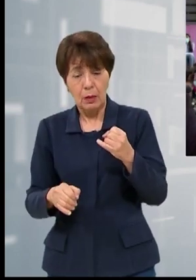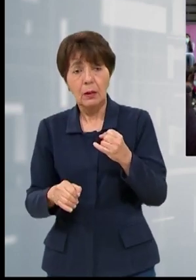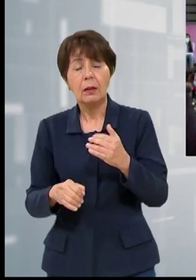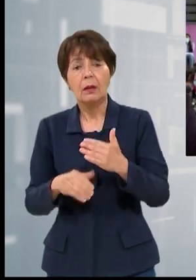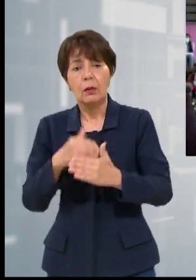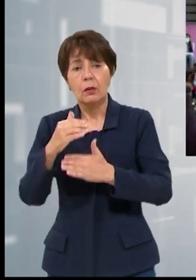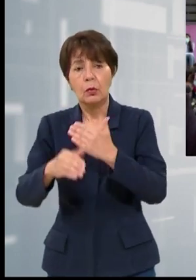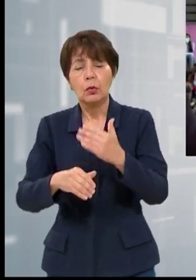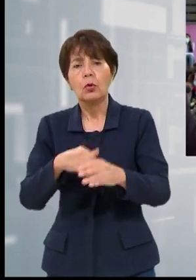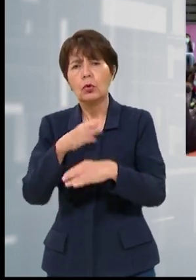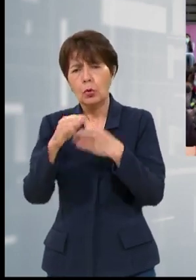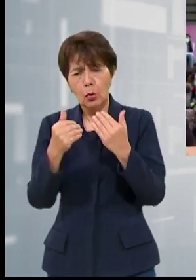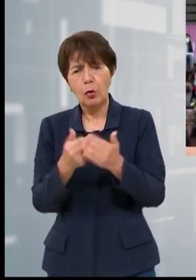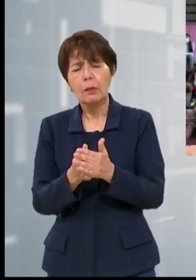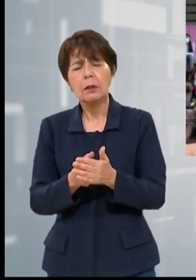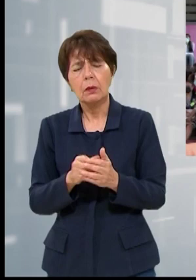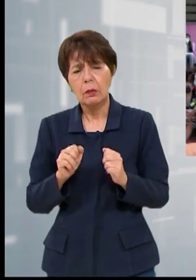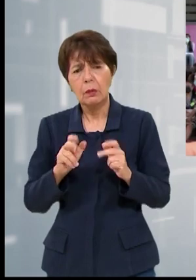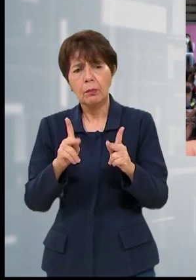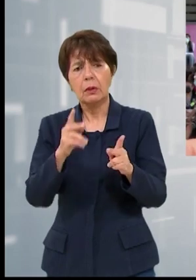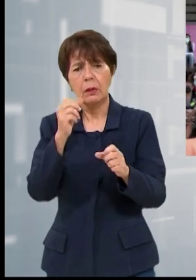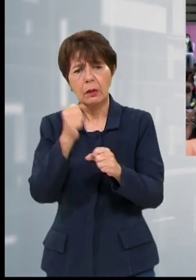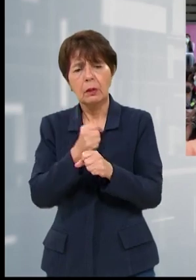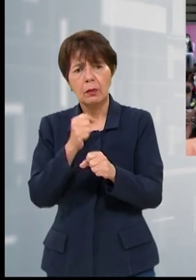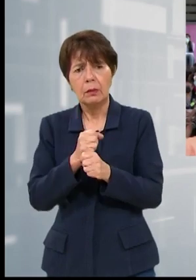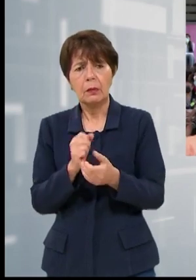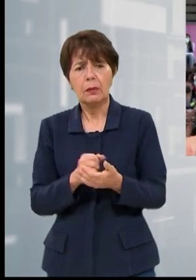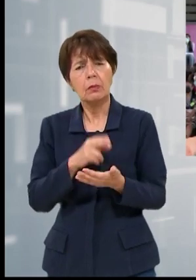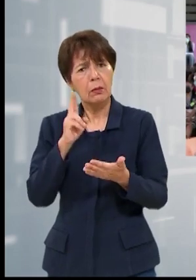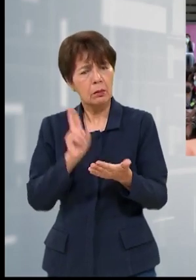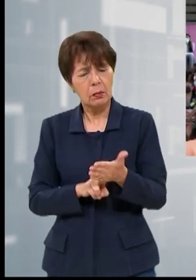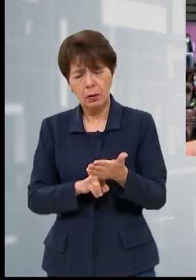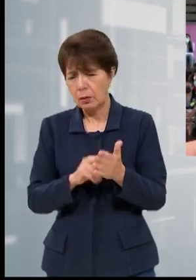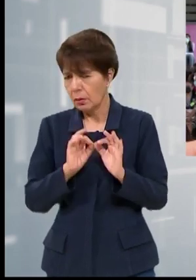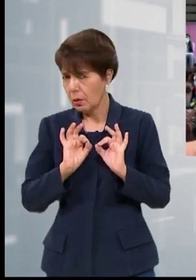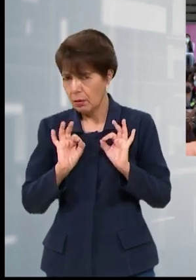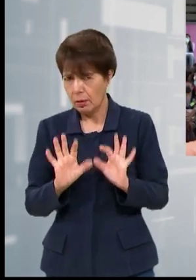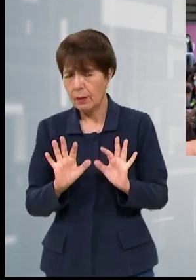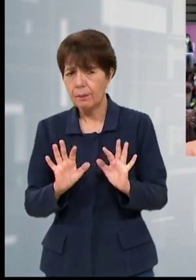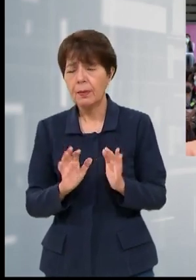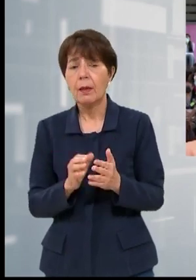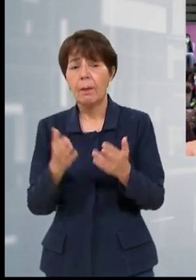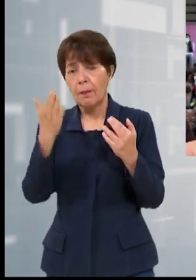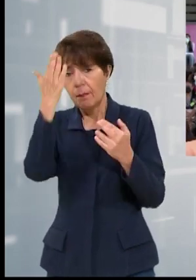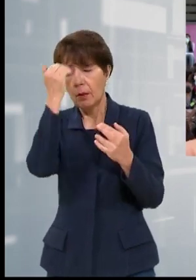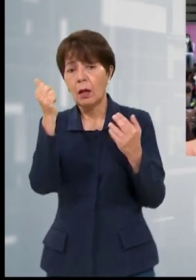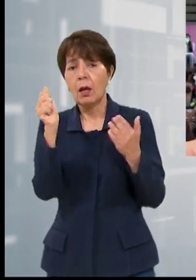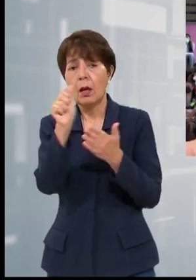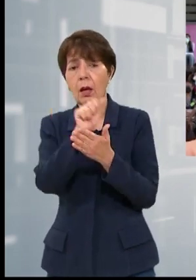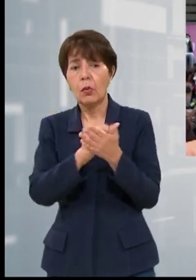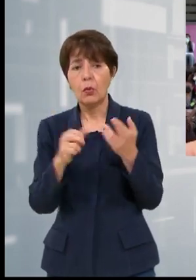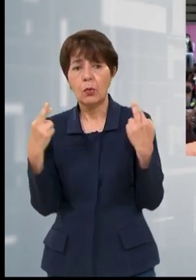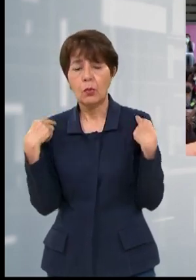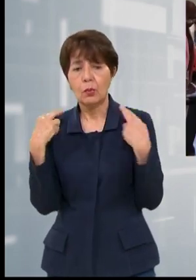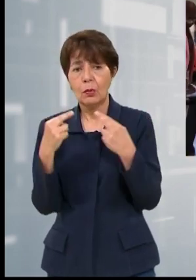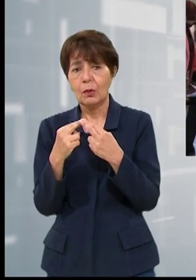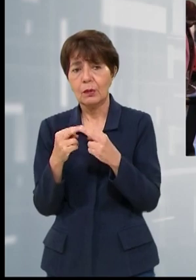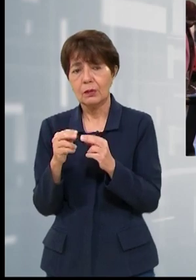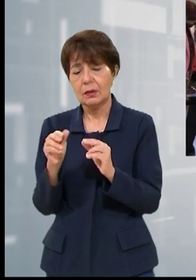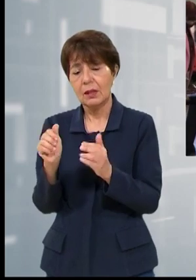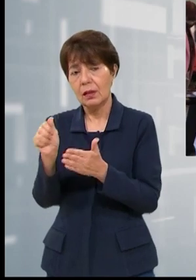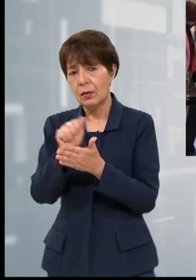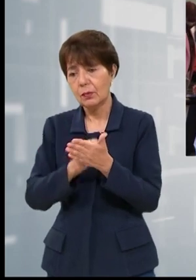acuerdo y va a estar ubicado donde están los estudiantes, porque al momento hay muchos profesores que están donde no se necesitan.